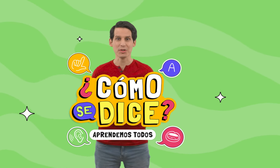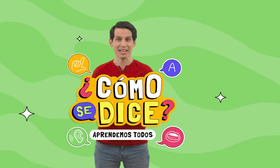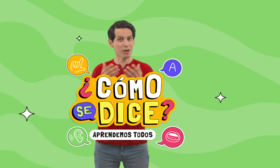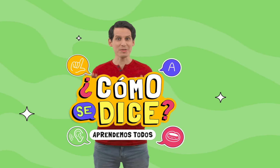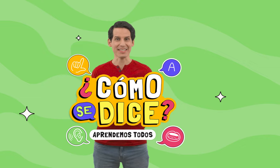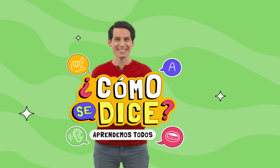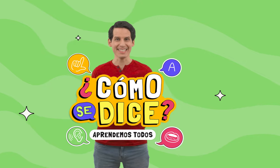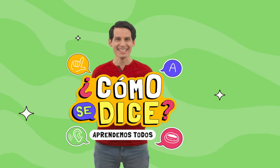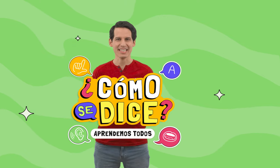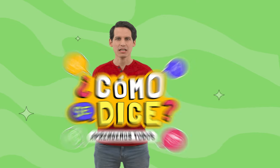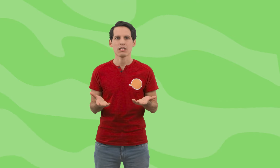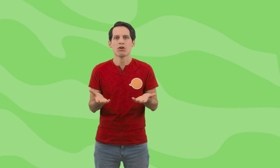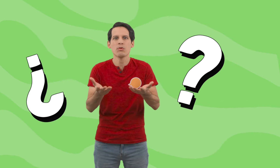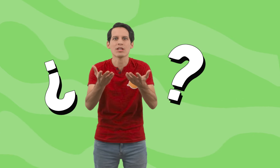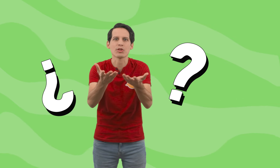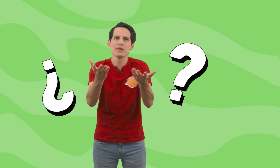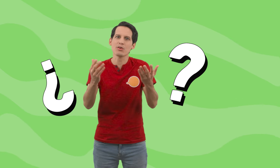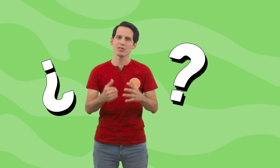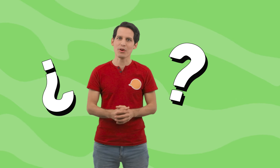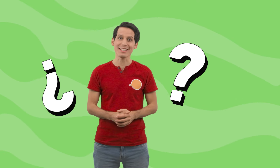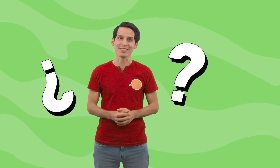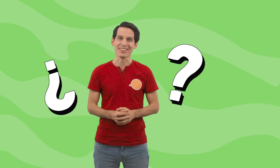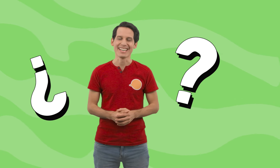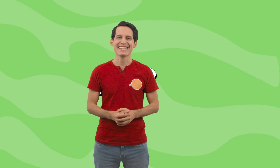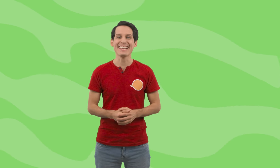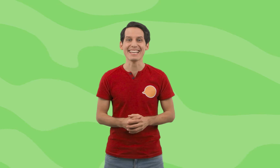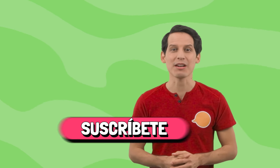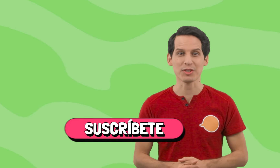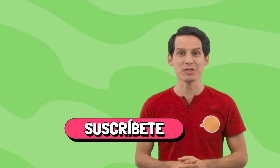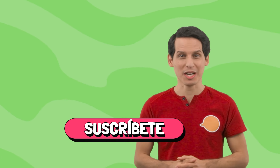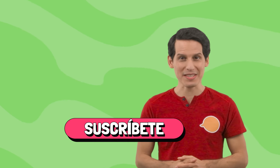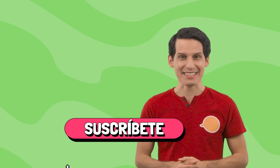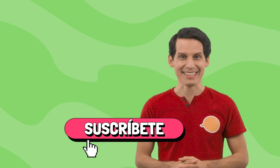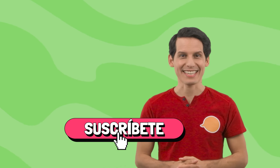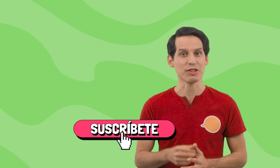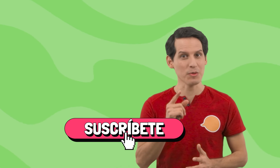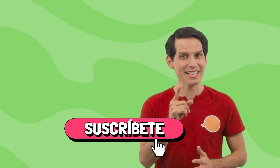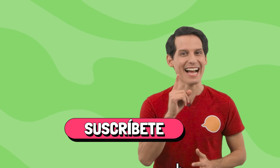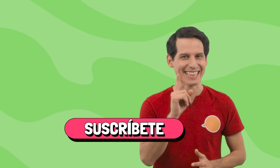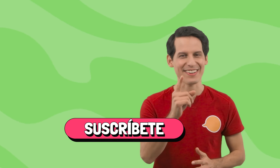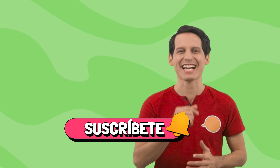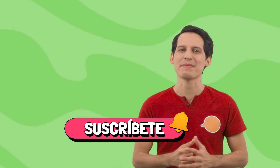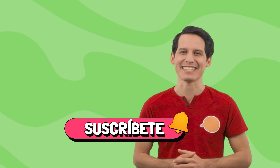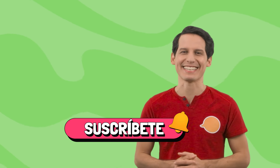¿Cómo se dice? ¿Cómo que todavía no se han suscrito? Denle click al botón de suscribirse Y no olviden activar la campanita.